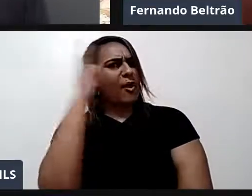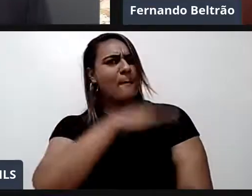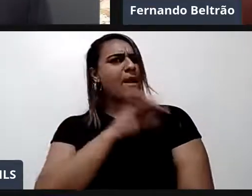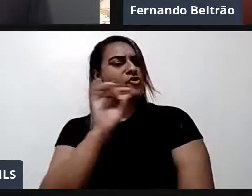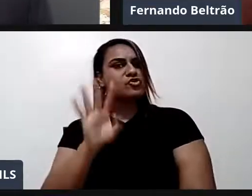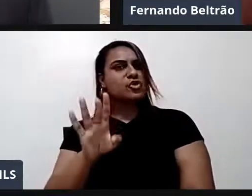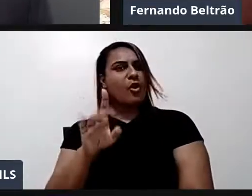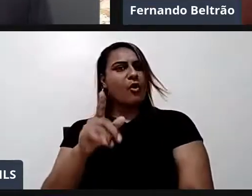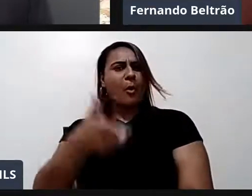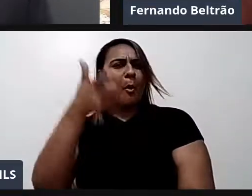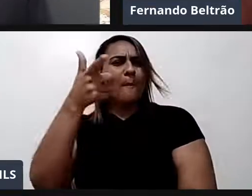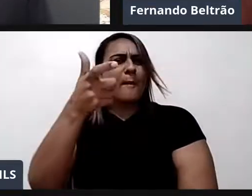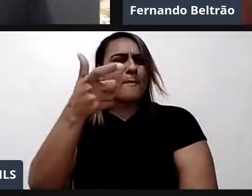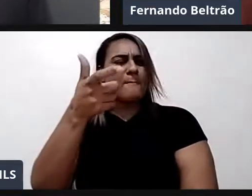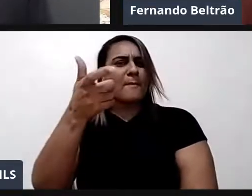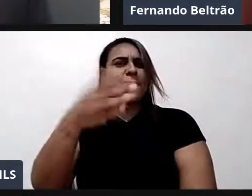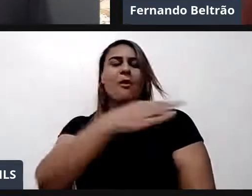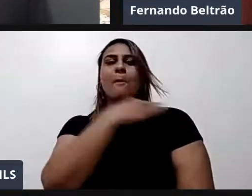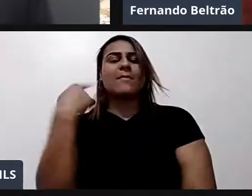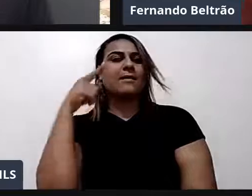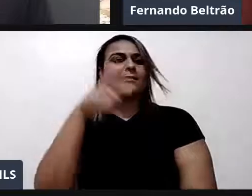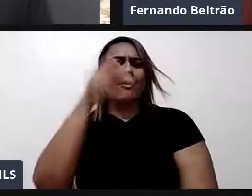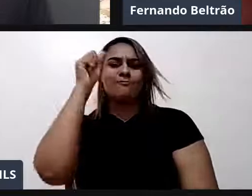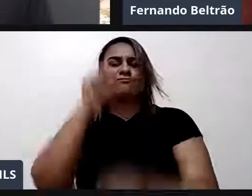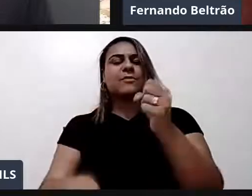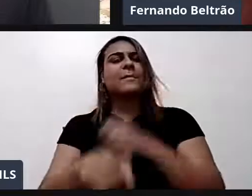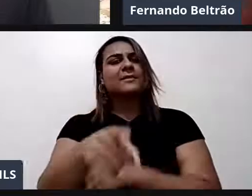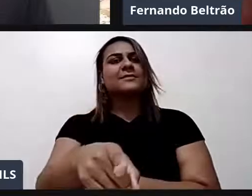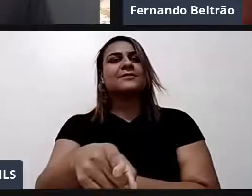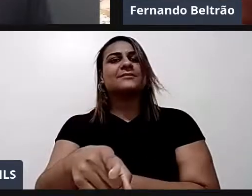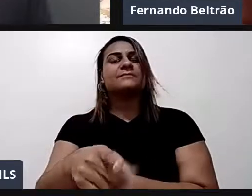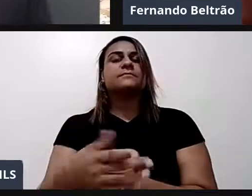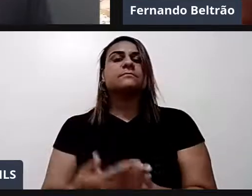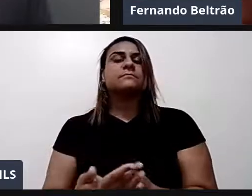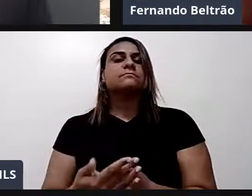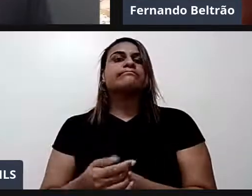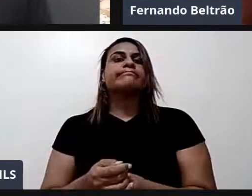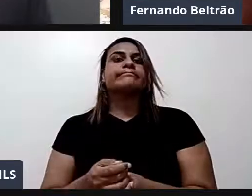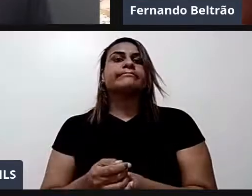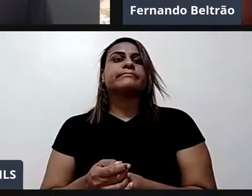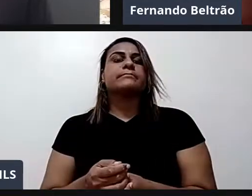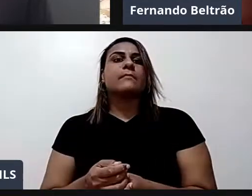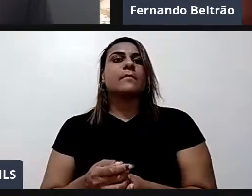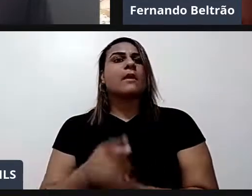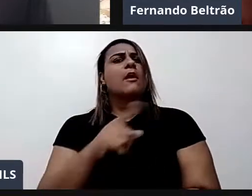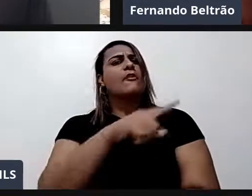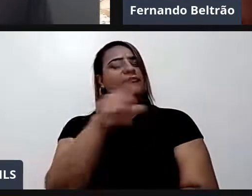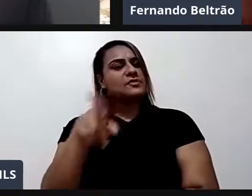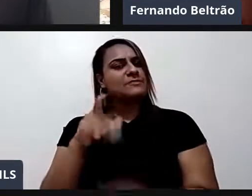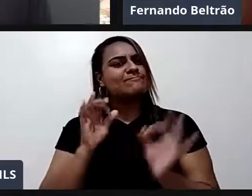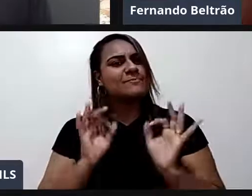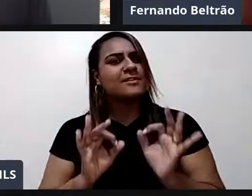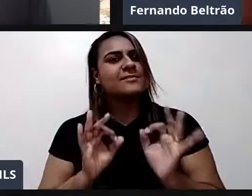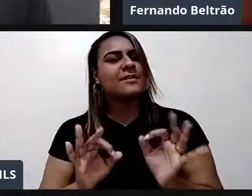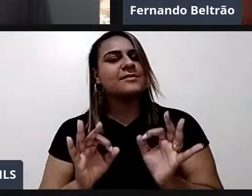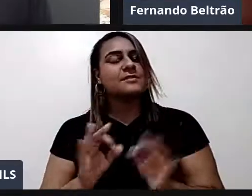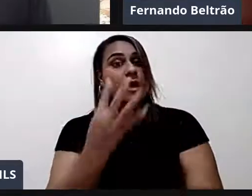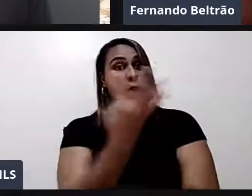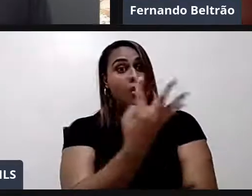Pá, pá, matou ele. Pronto. Pode ter certeza, dos quatro irmãos que sobraram, pelo menos dois se